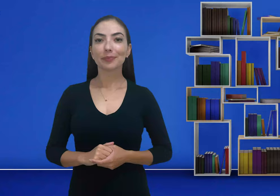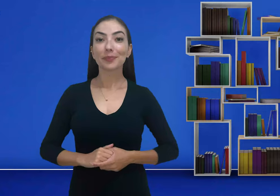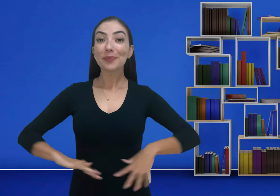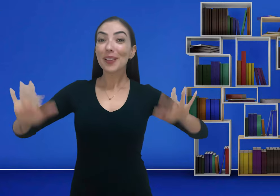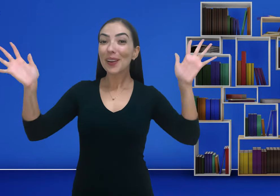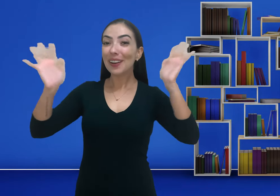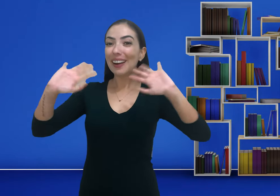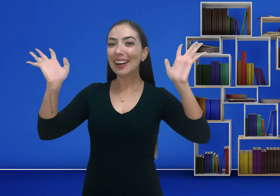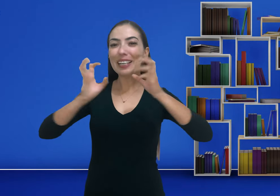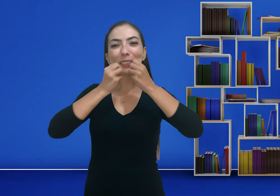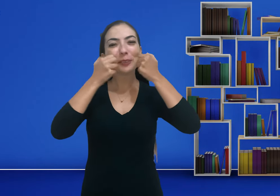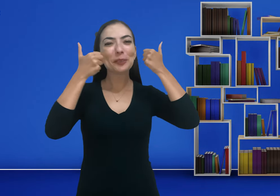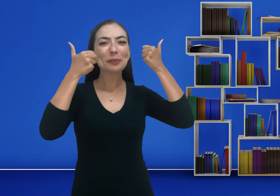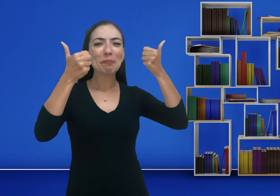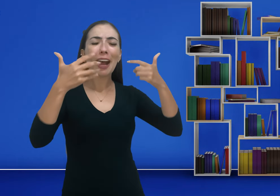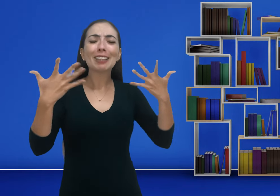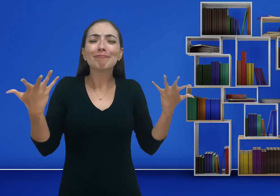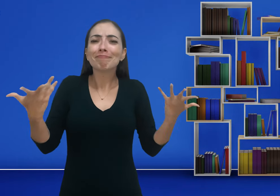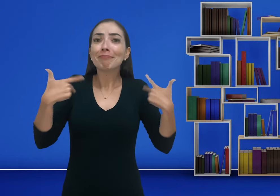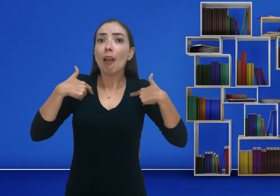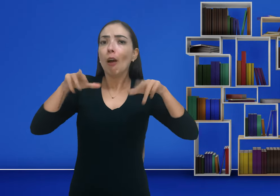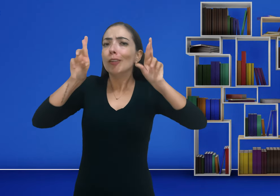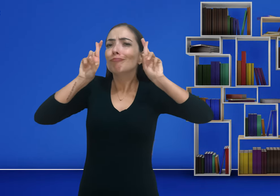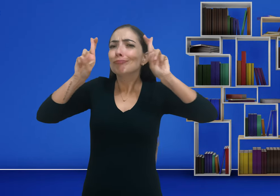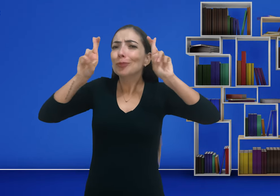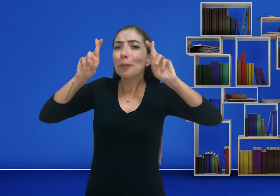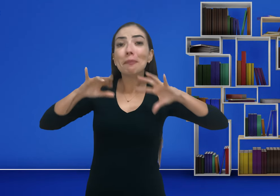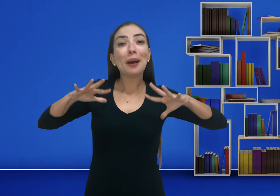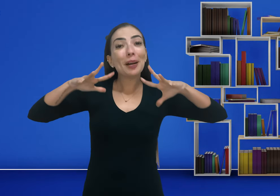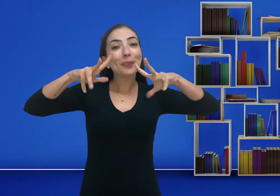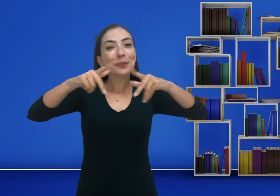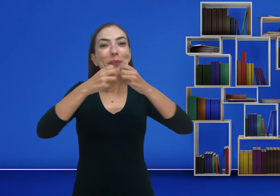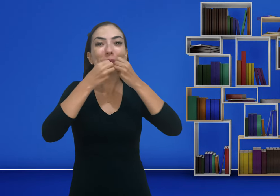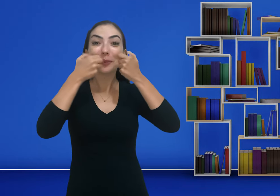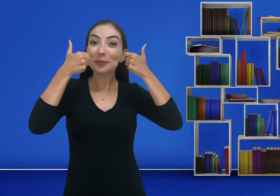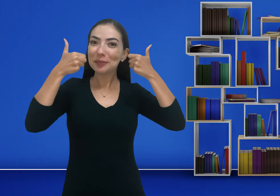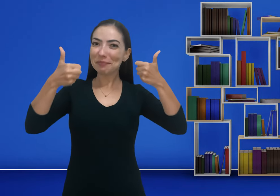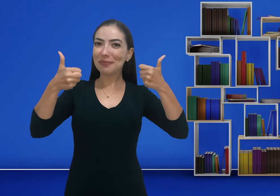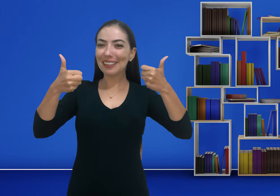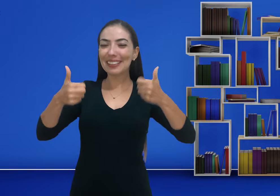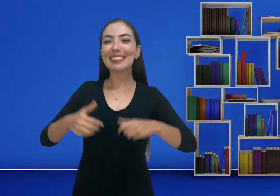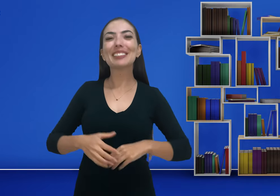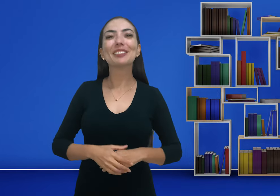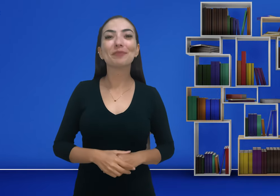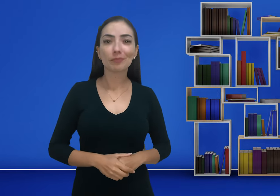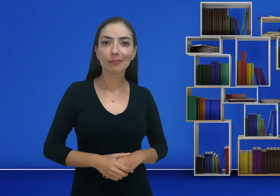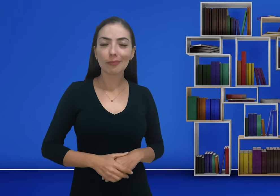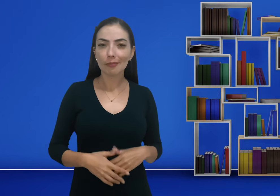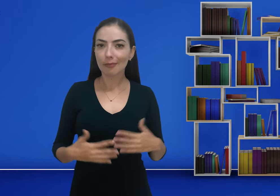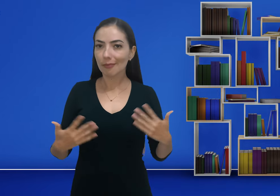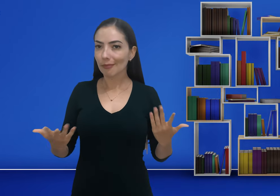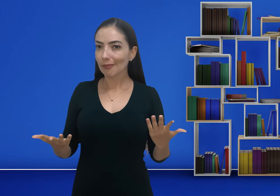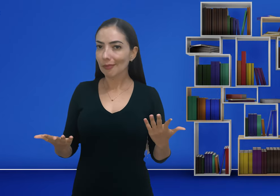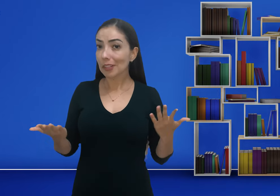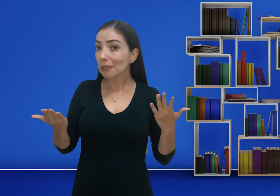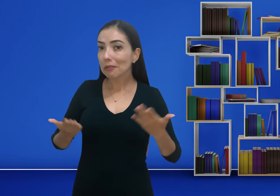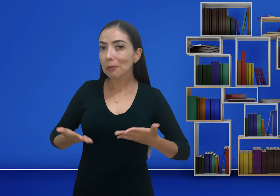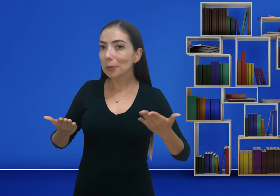Olá, tudo bem? Eu espero que todos vocês estejam muito bem. E sobre o que nós